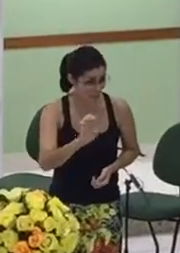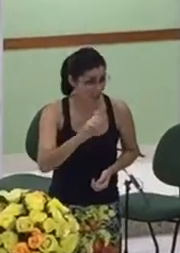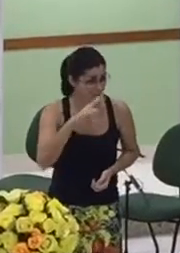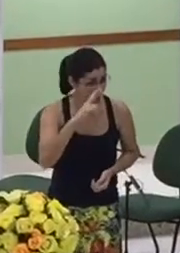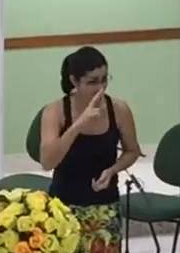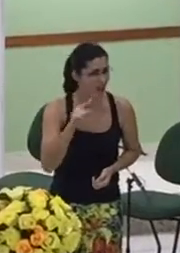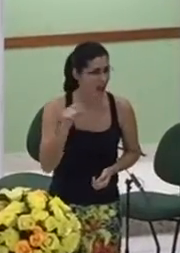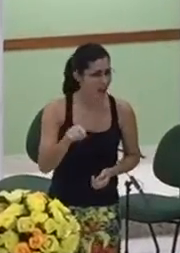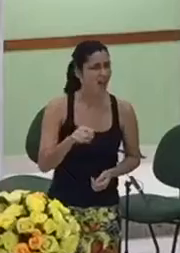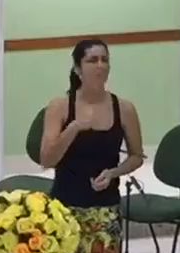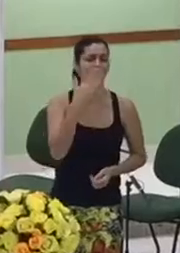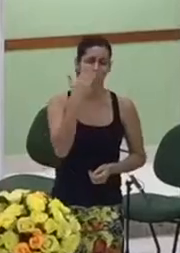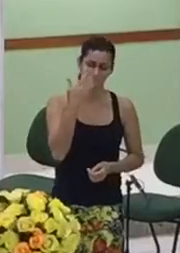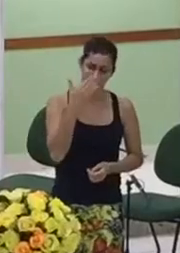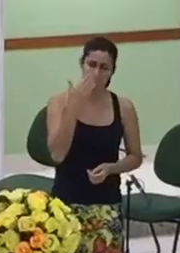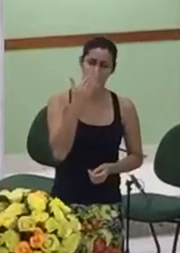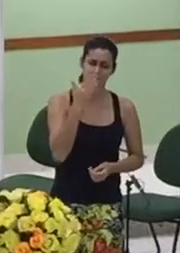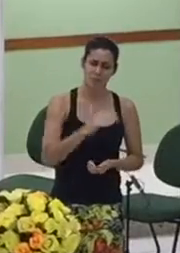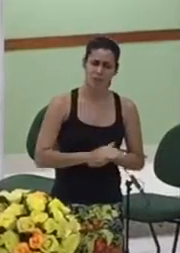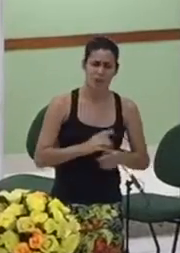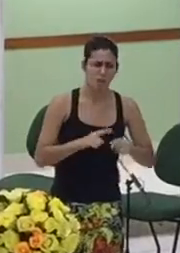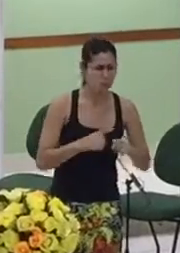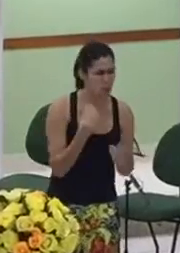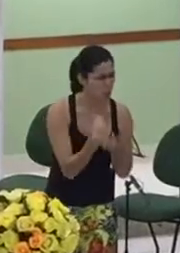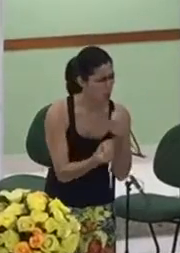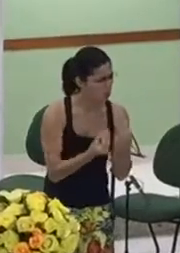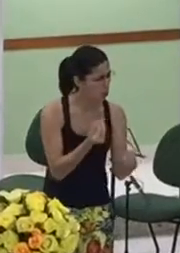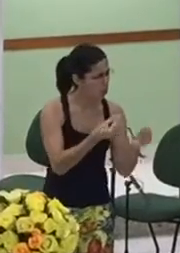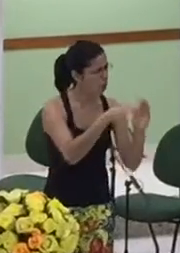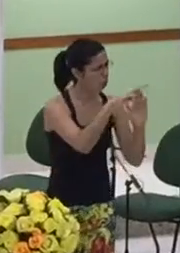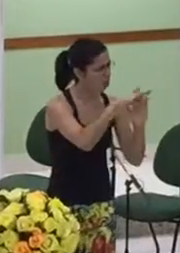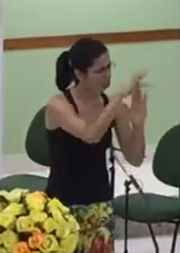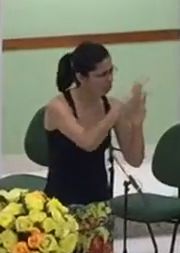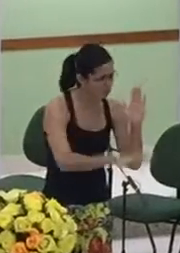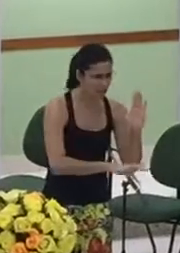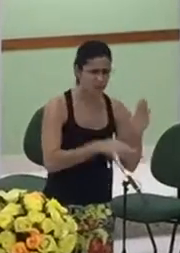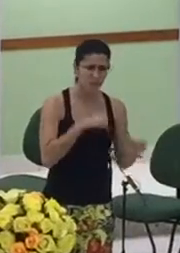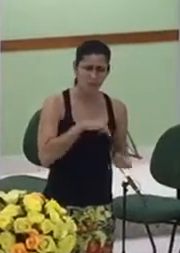como pode Mateus colocar uma mulher como essa na genealogia de Jesus